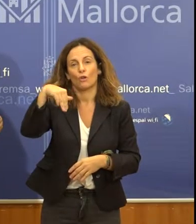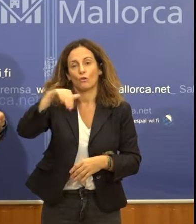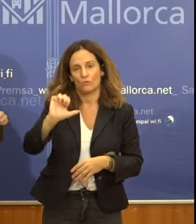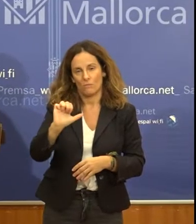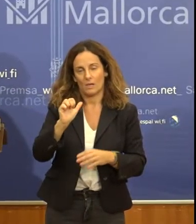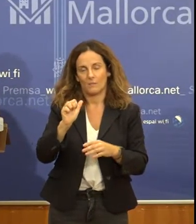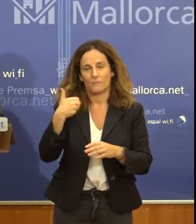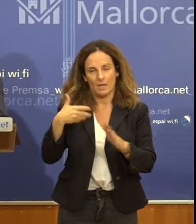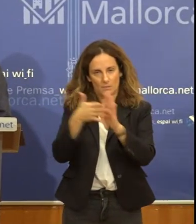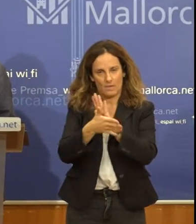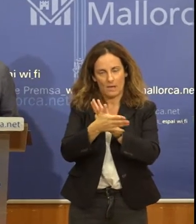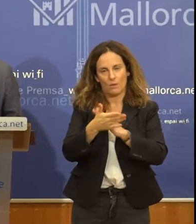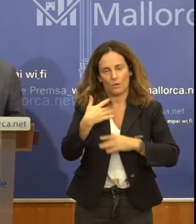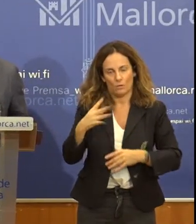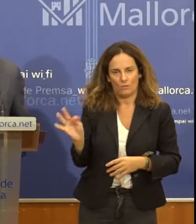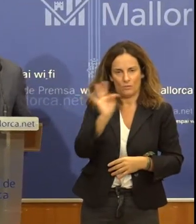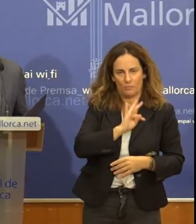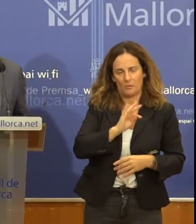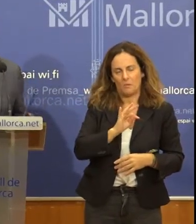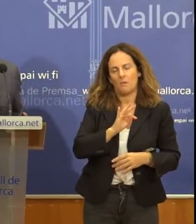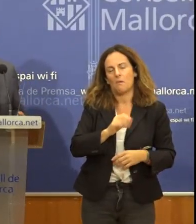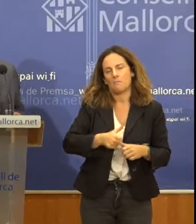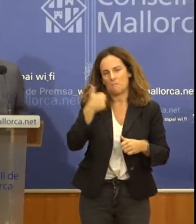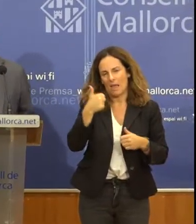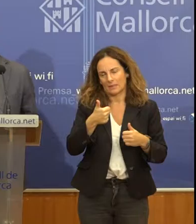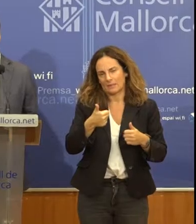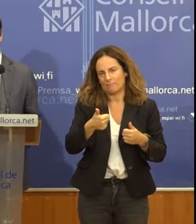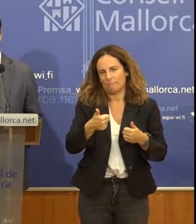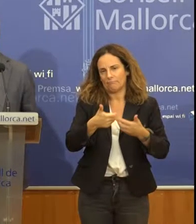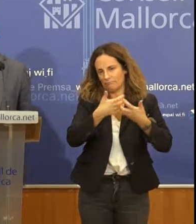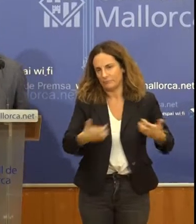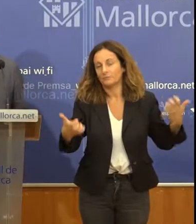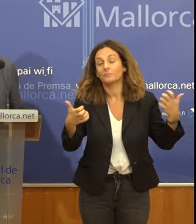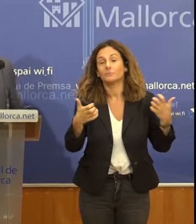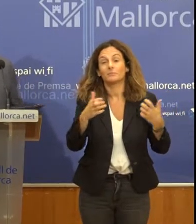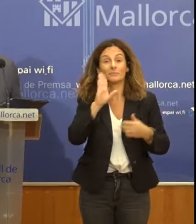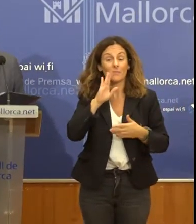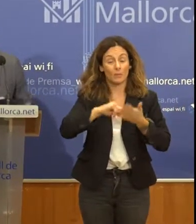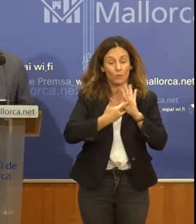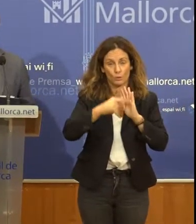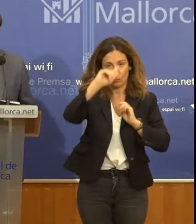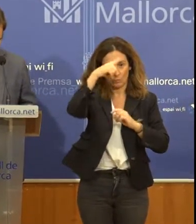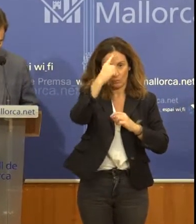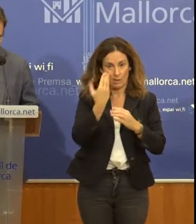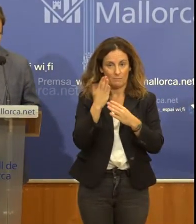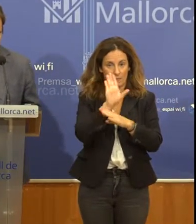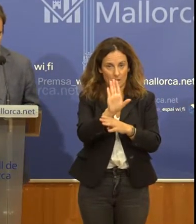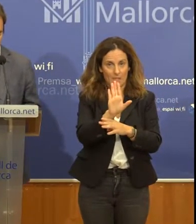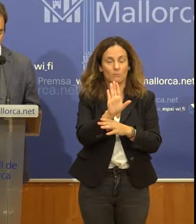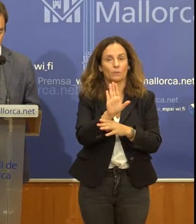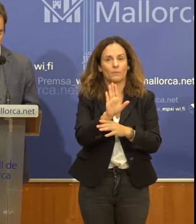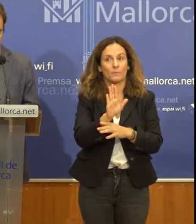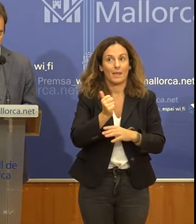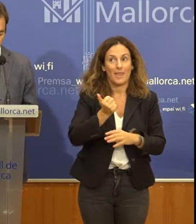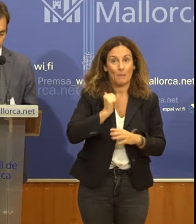a donar un breu detall o desglosament de lo que és aquest projecte cultural que presentam aprofitant sa ben